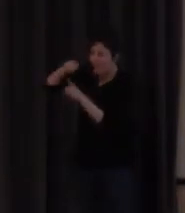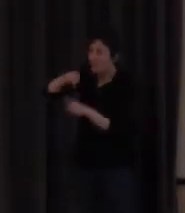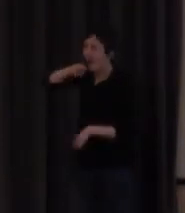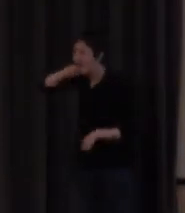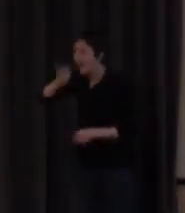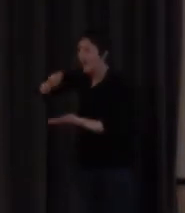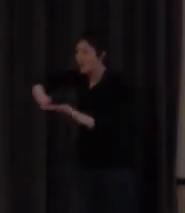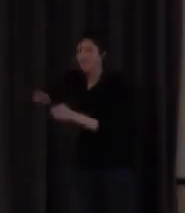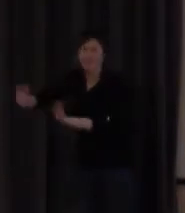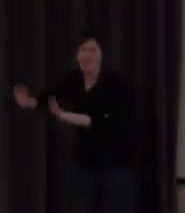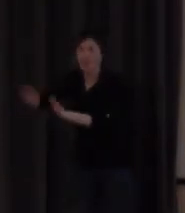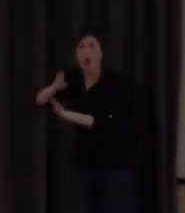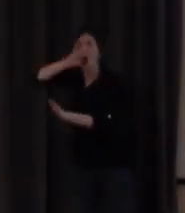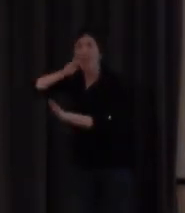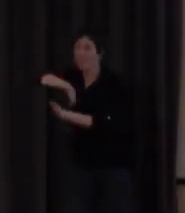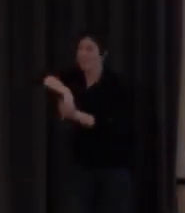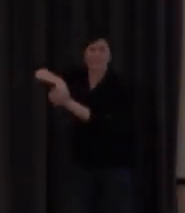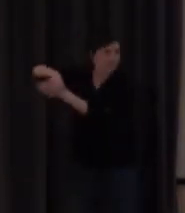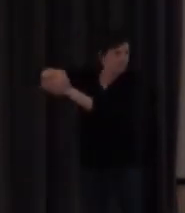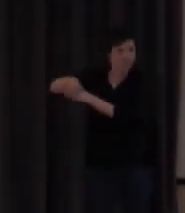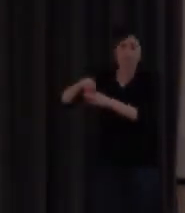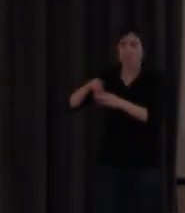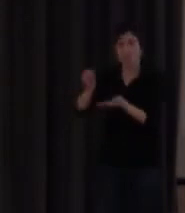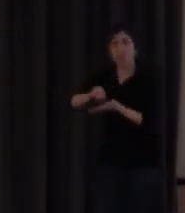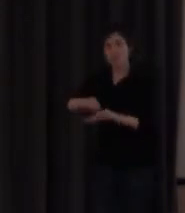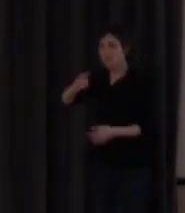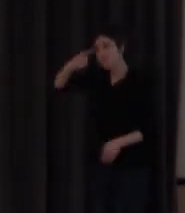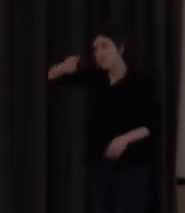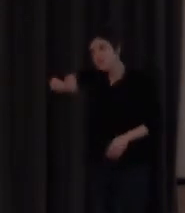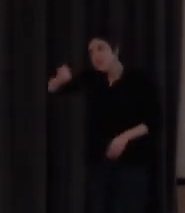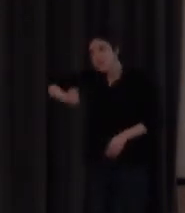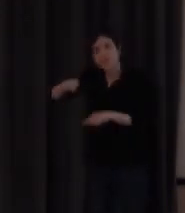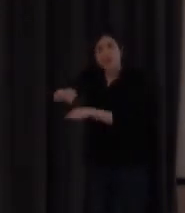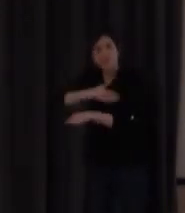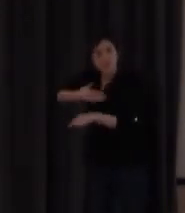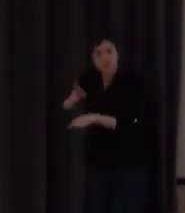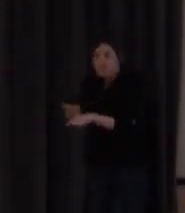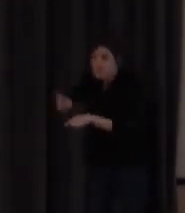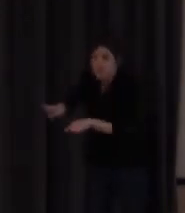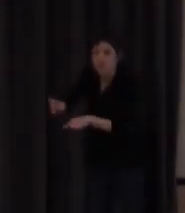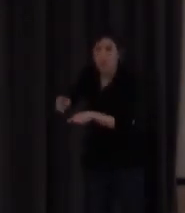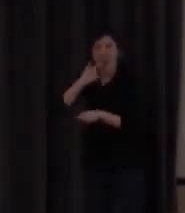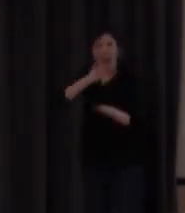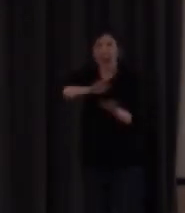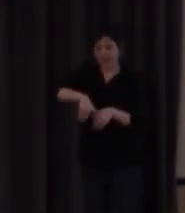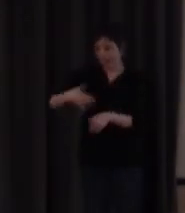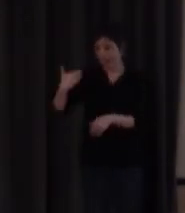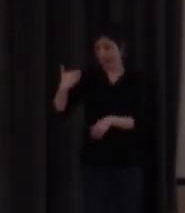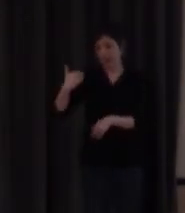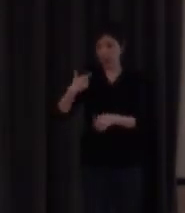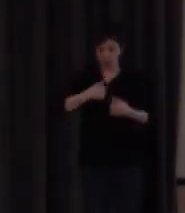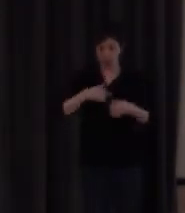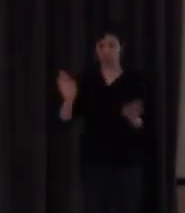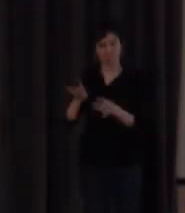para escribir lengua oral, que es un poco el empeño de siempre y últimamente pues ya no es tanto el